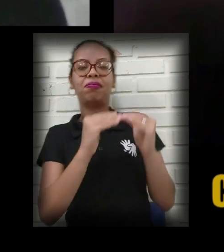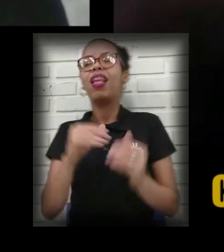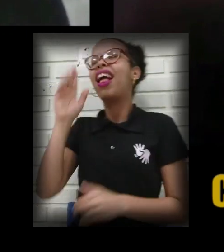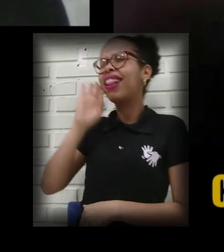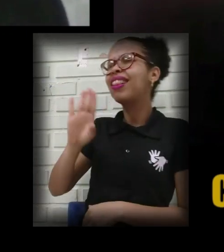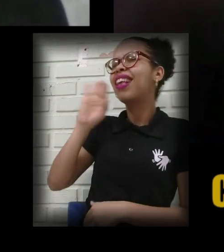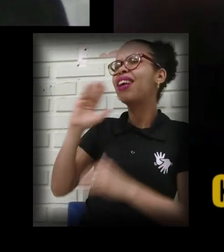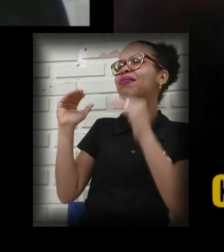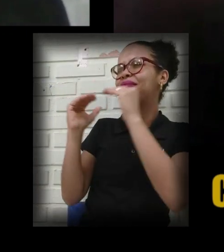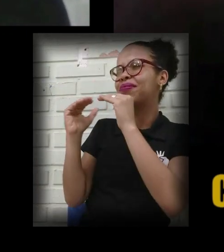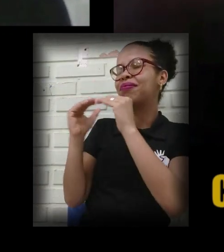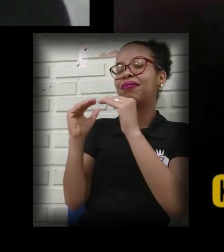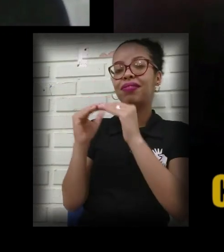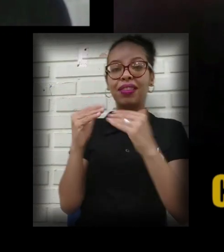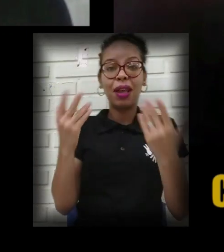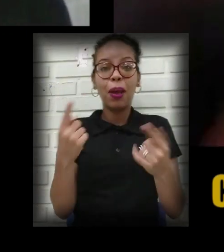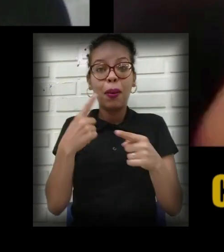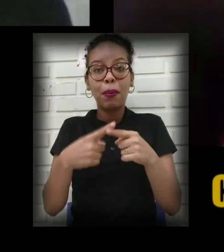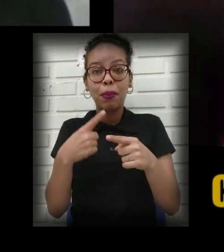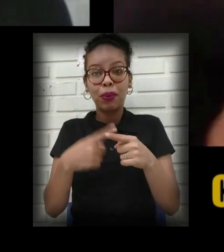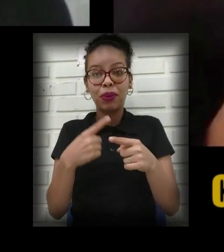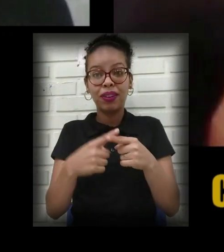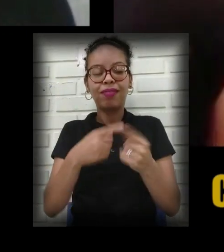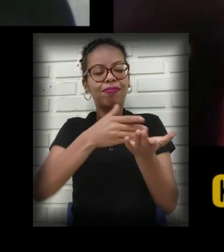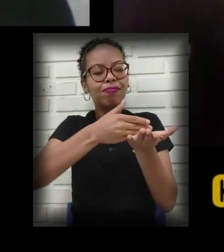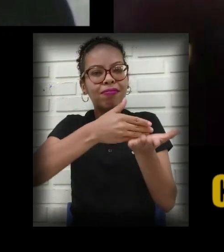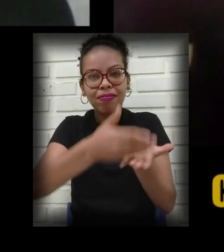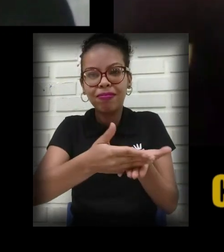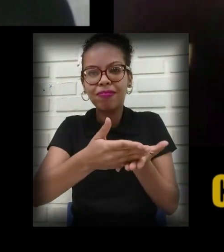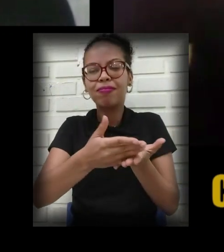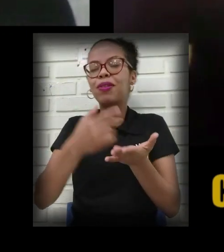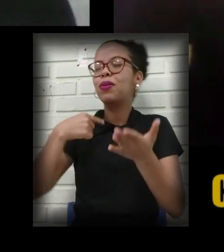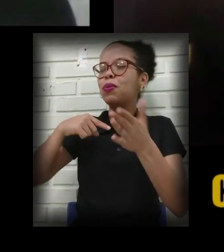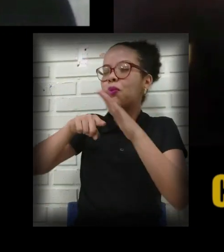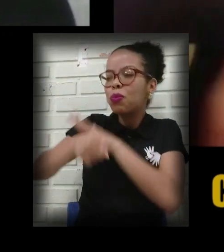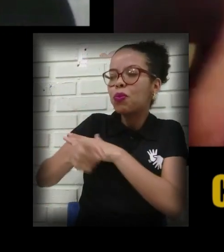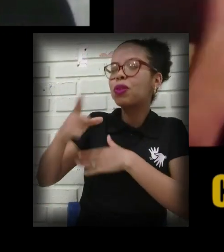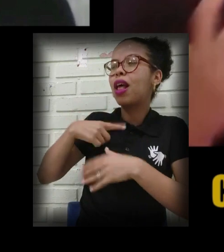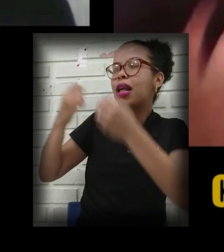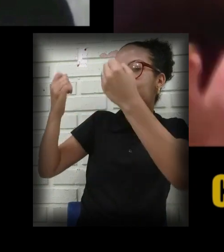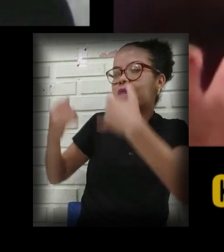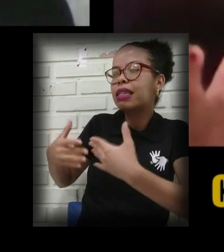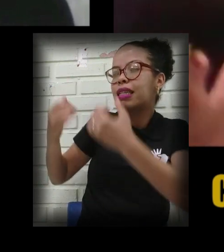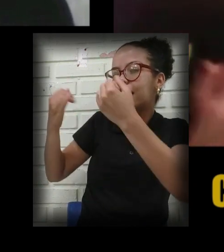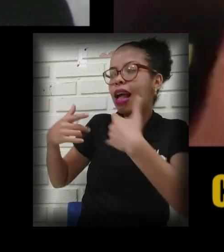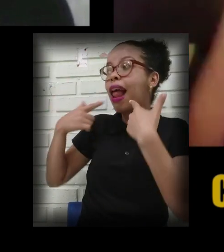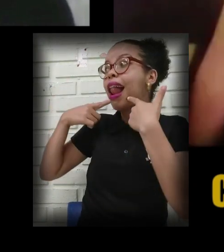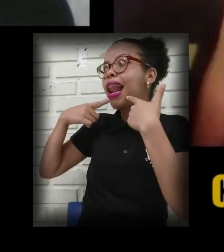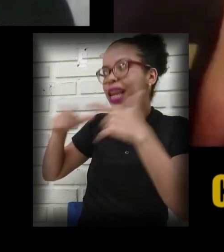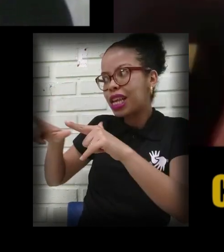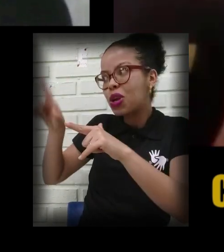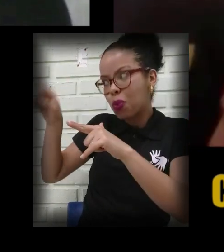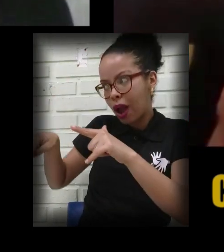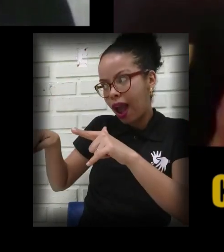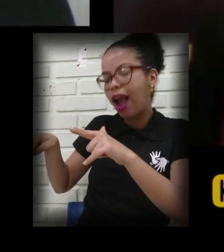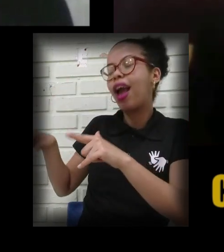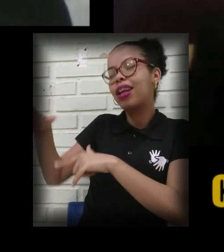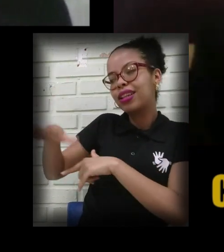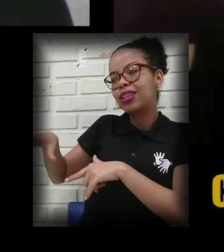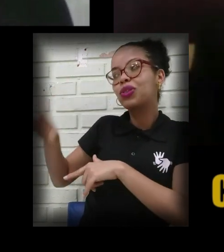isso, né? Porque quando a gente começa a aprofundar um pouco mais na língua deles, né? Você